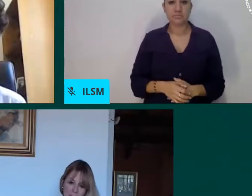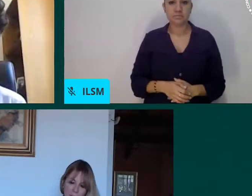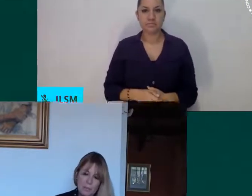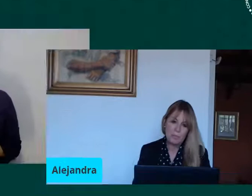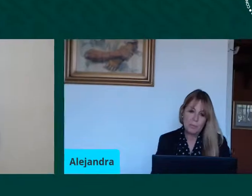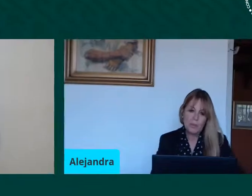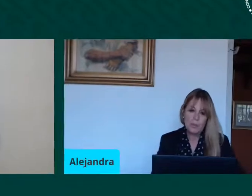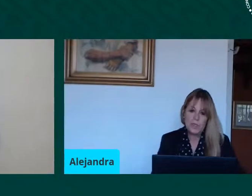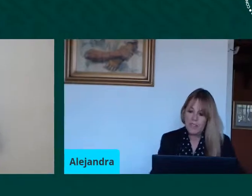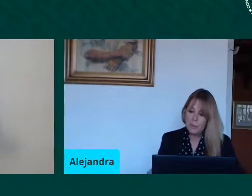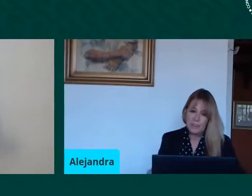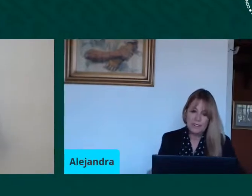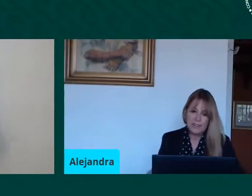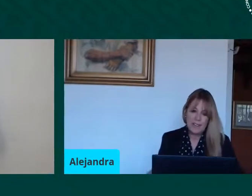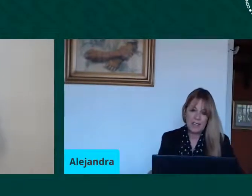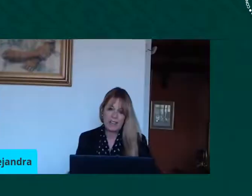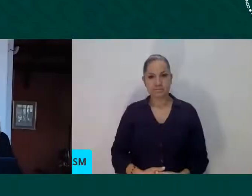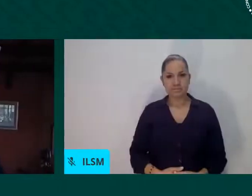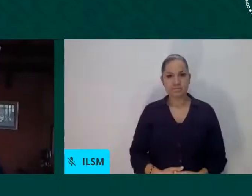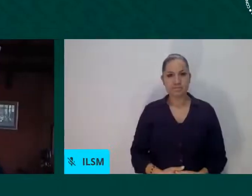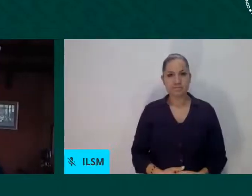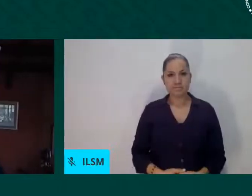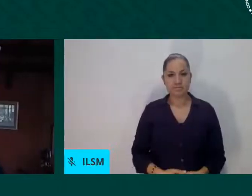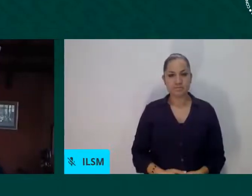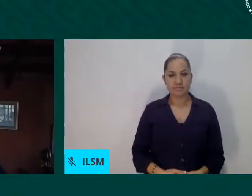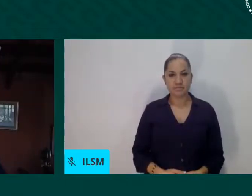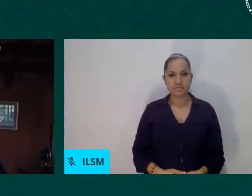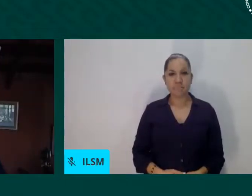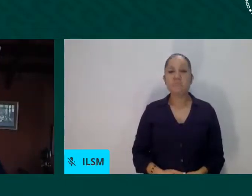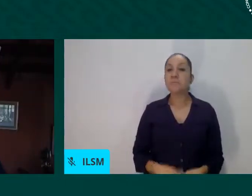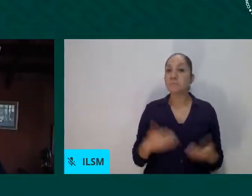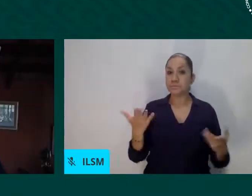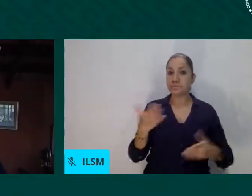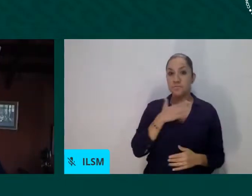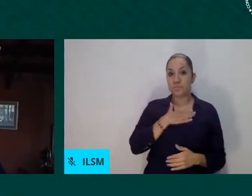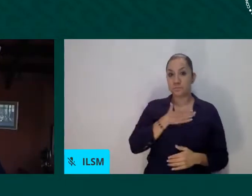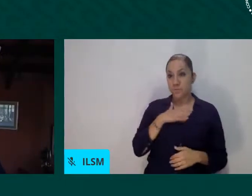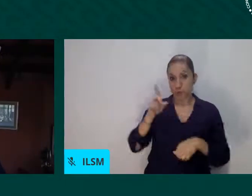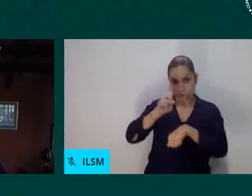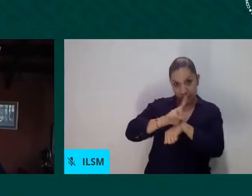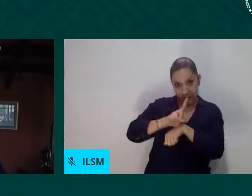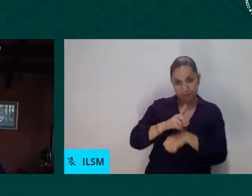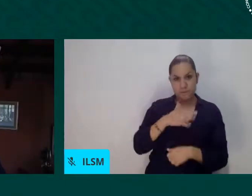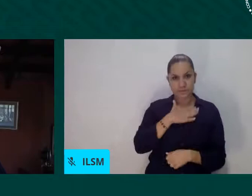Bueno, buenos días, buenas tardes. Depende del lugar donde estemos.